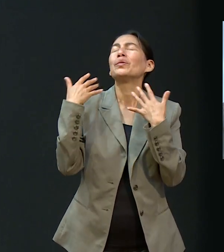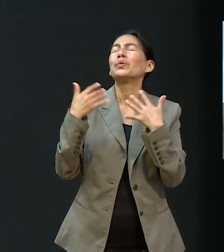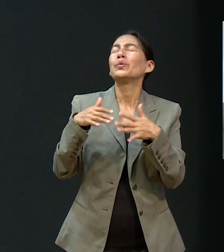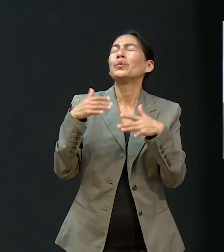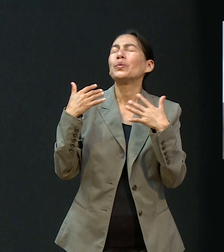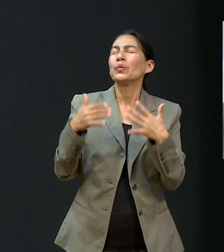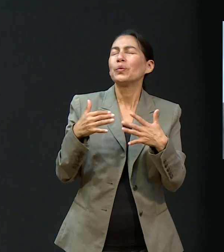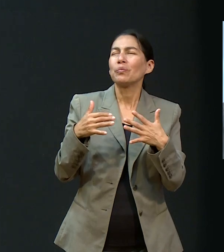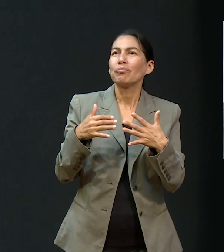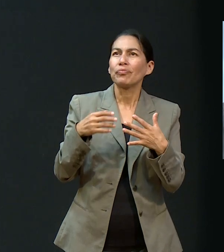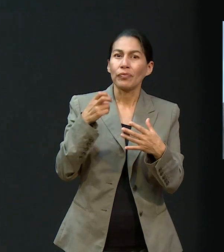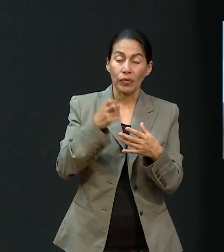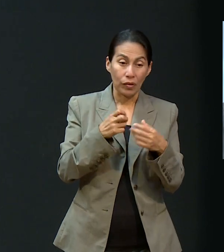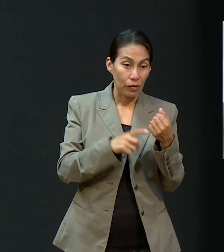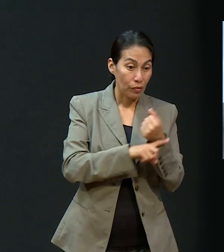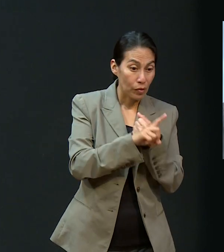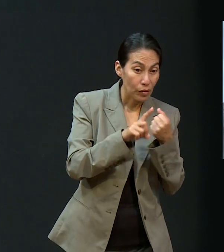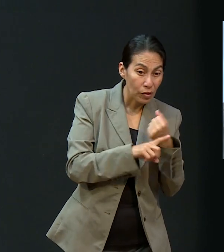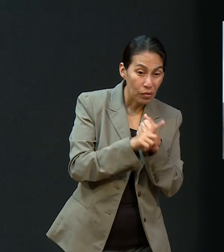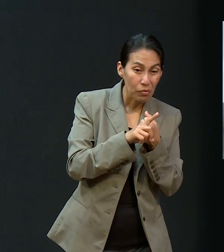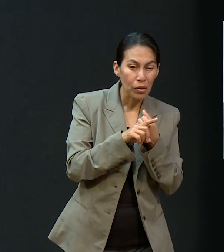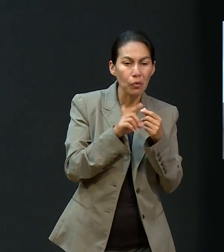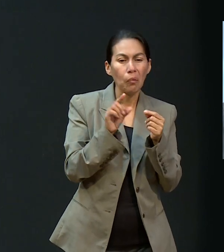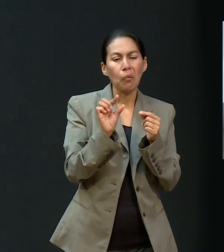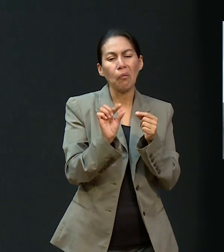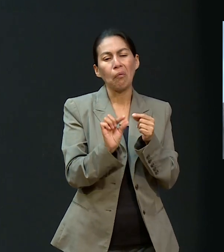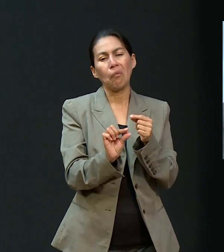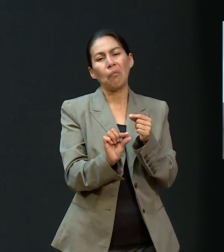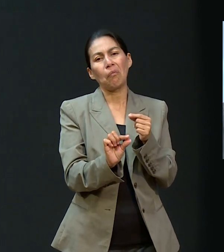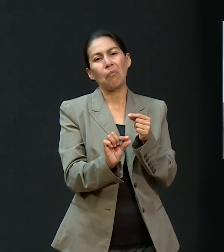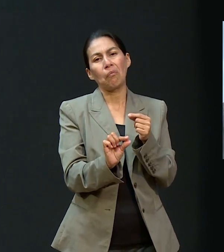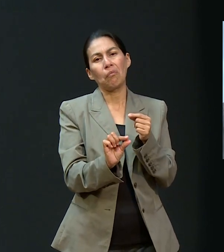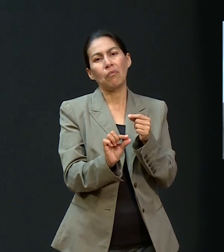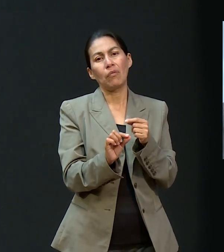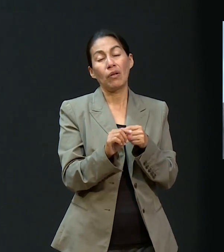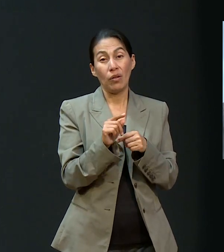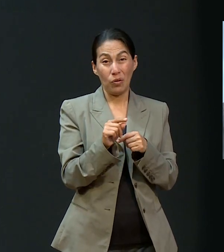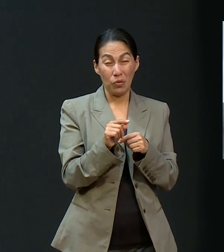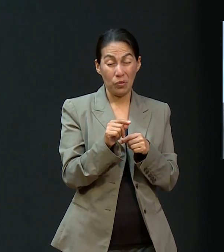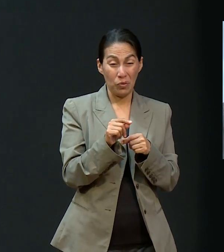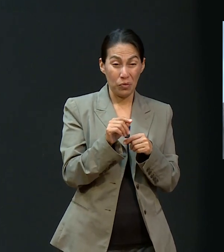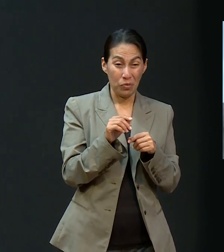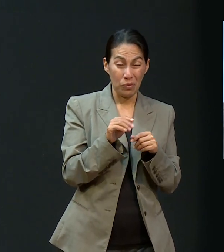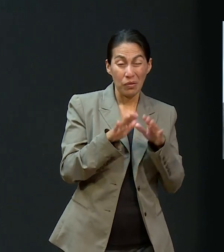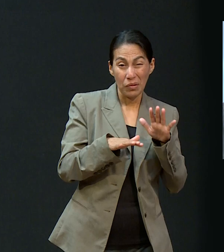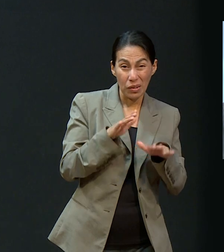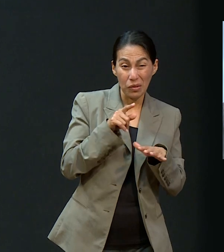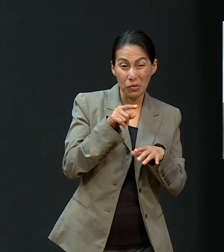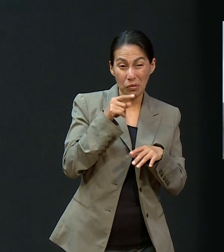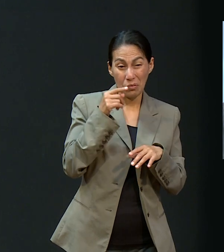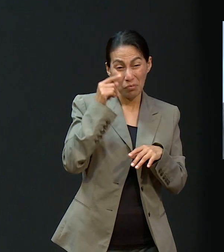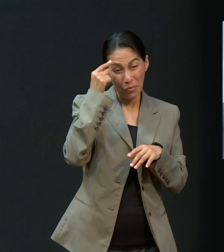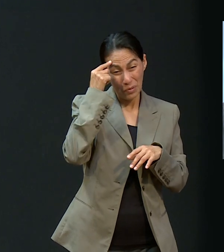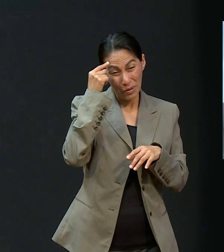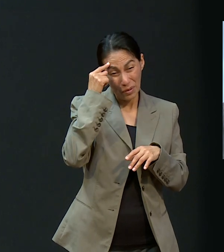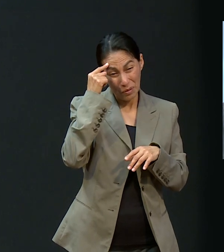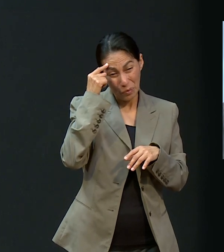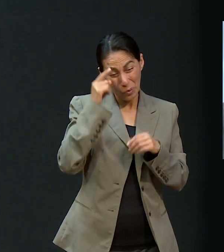los problemas toman una dimensión más pequeña, manejable. Cuando tú alzas los problemas, como Pedro cuando